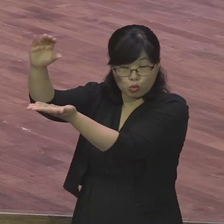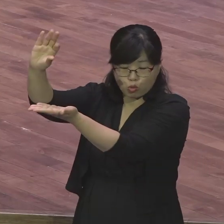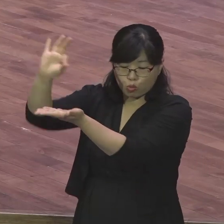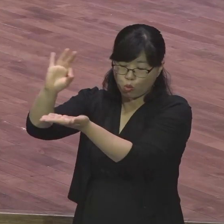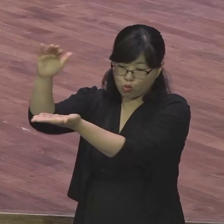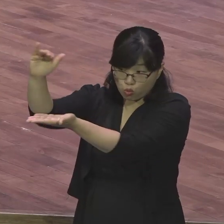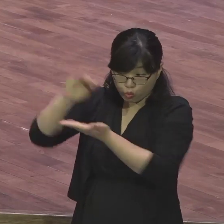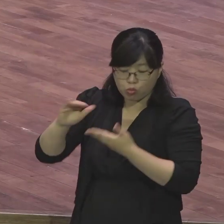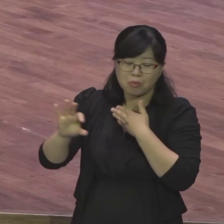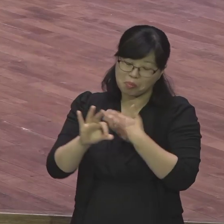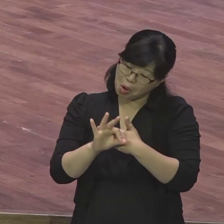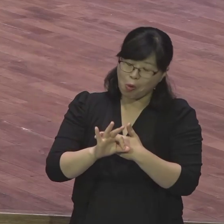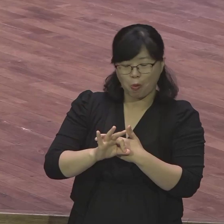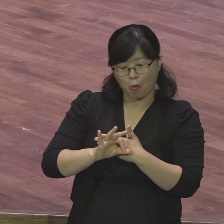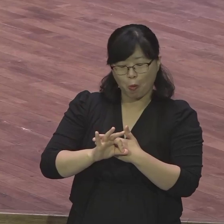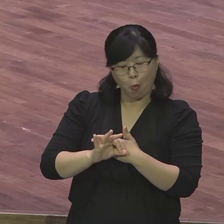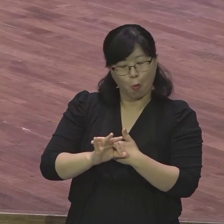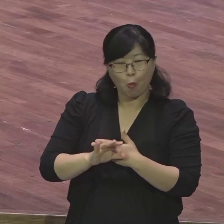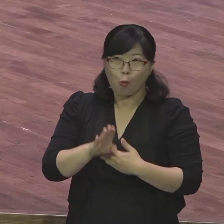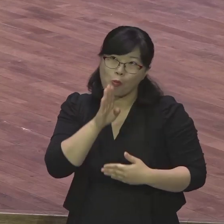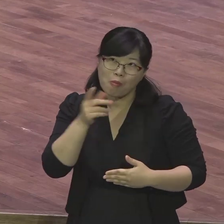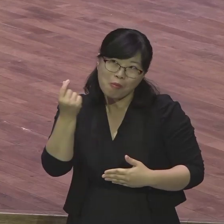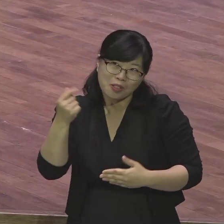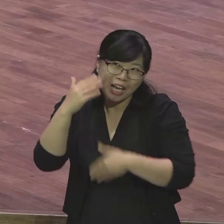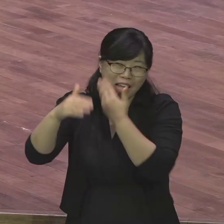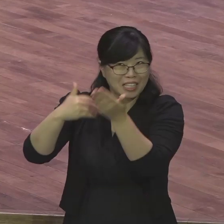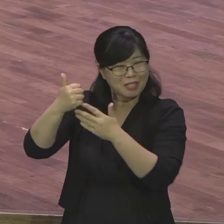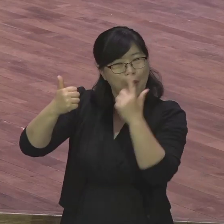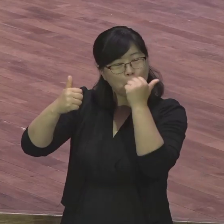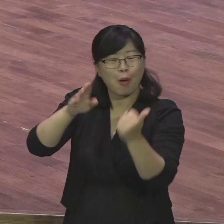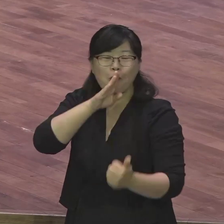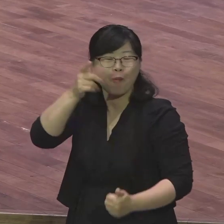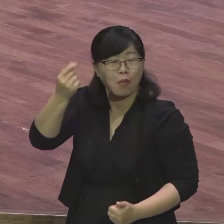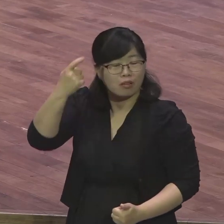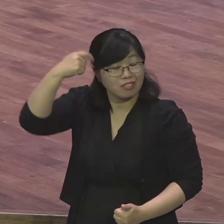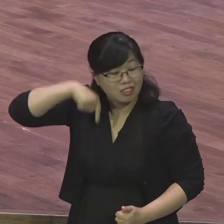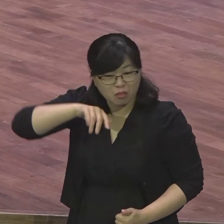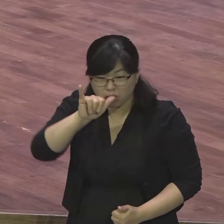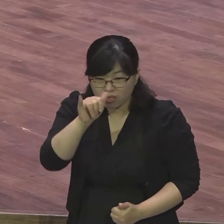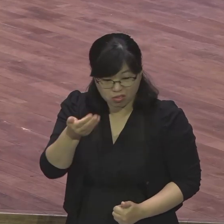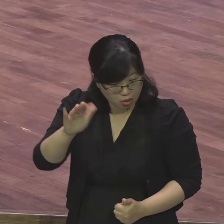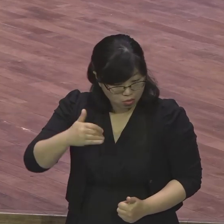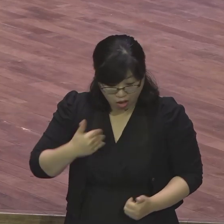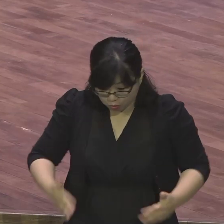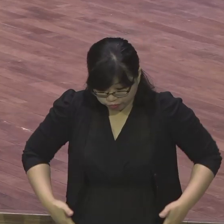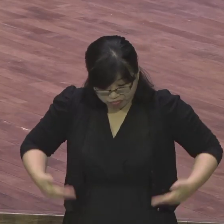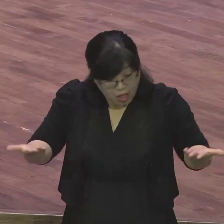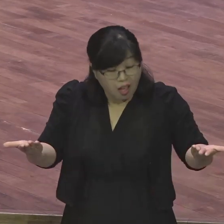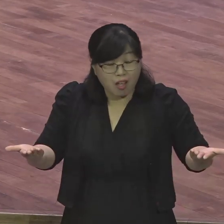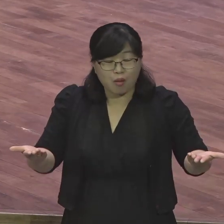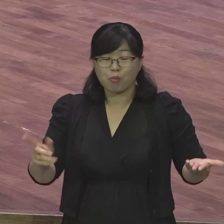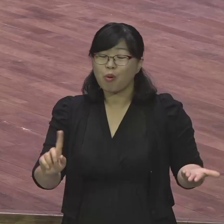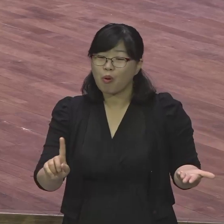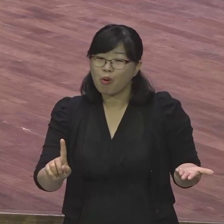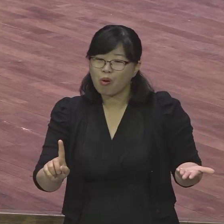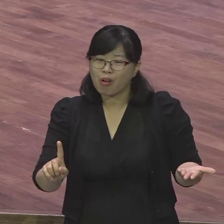아직도 세상에 살면서 이렇게 세상 끝 때문에 갈등하고 하나님을 의심하는